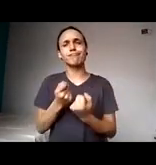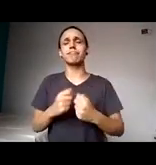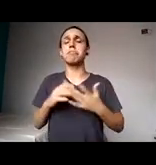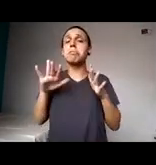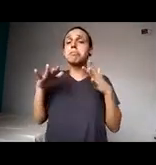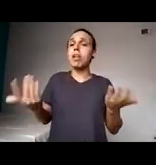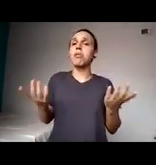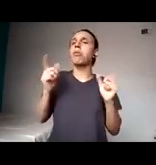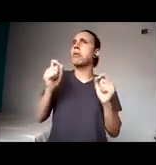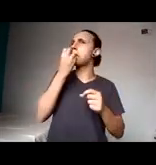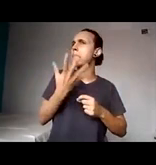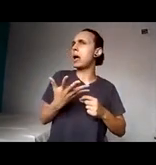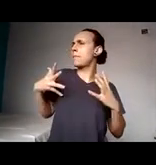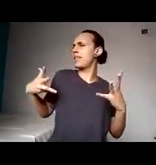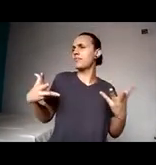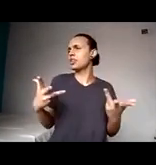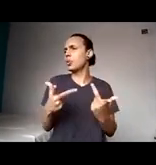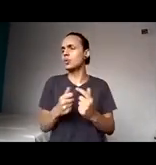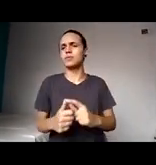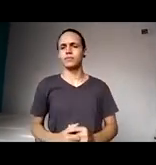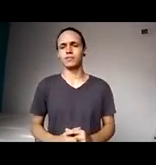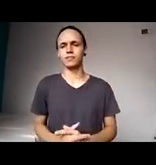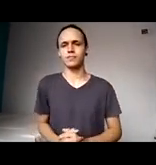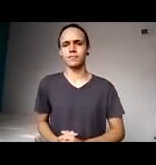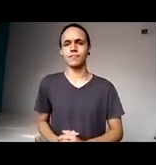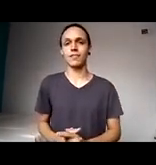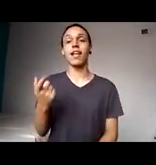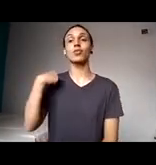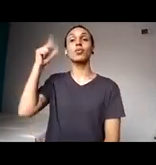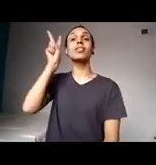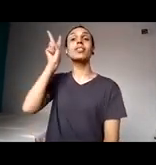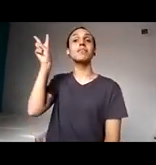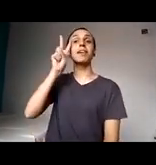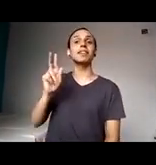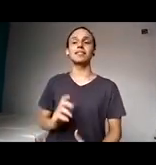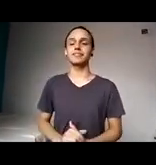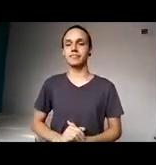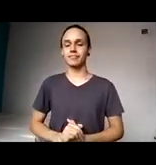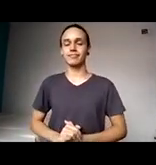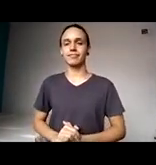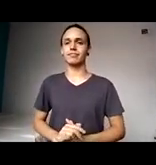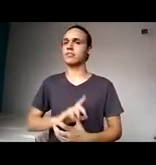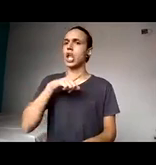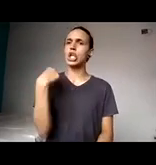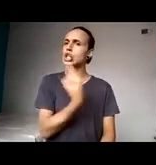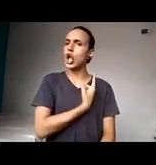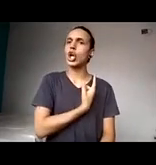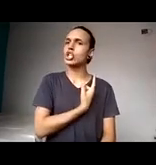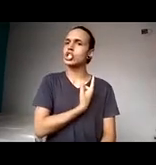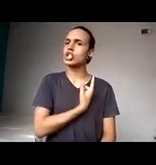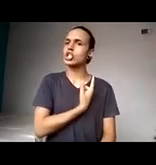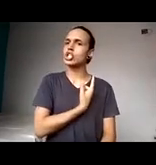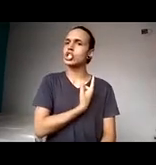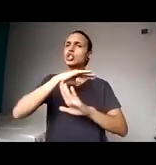caldo espetacular, eu lembrei de algo. Nós todos queremos a mesma coisa. Somos diversos